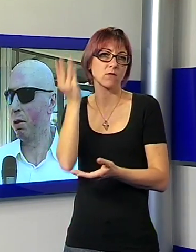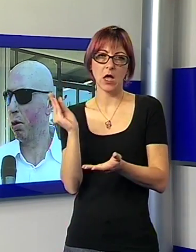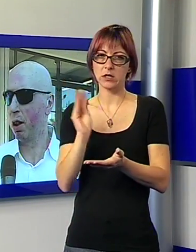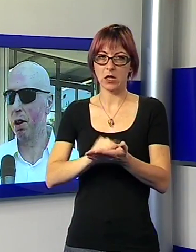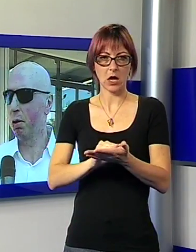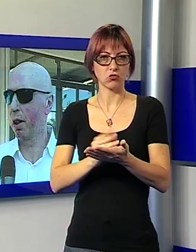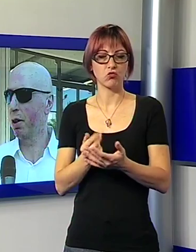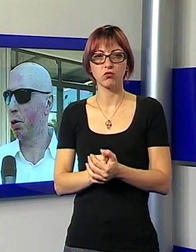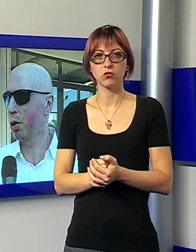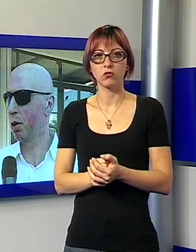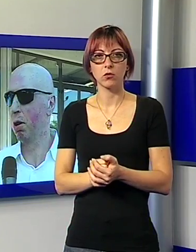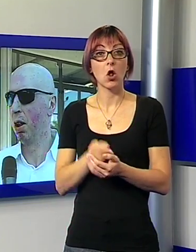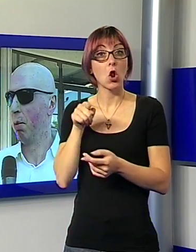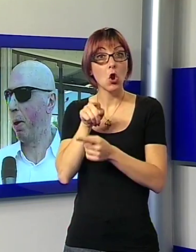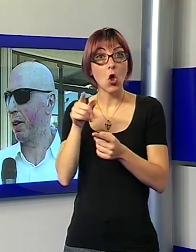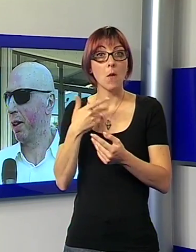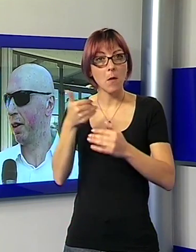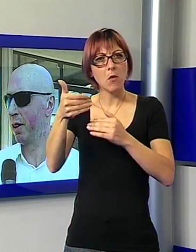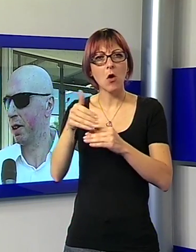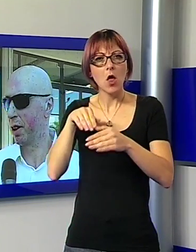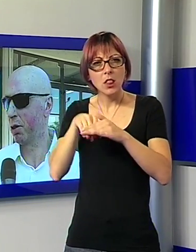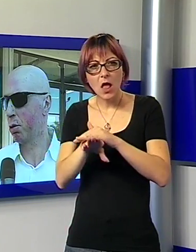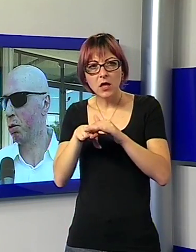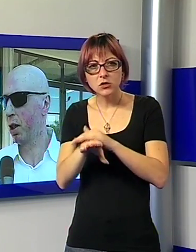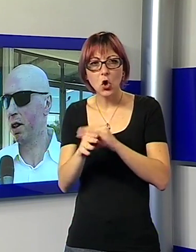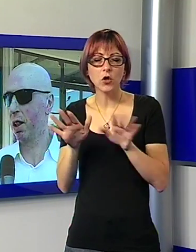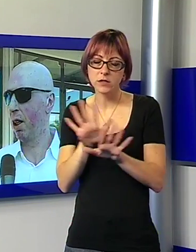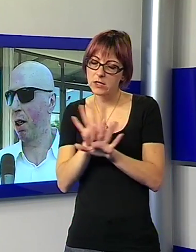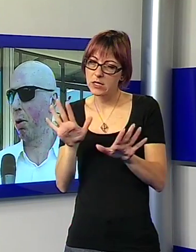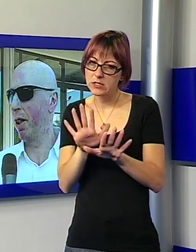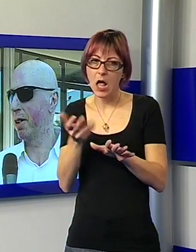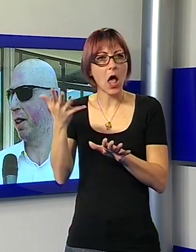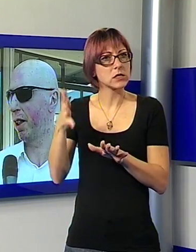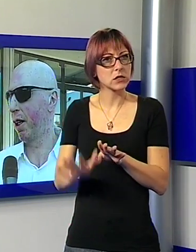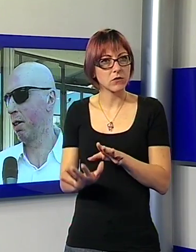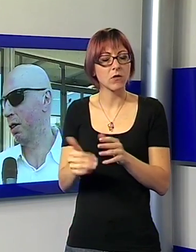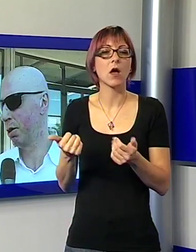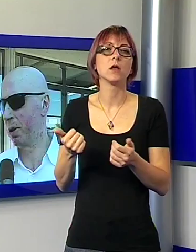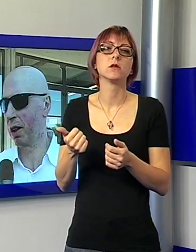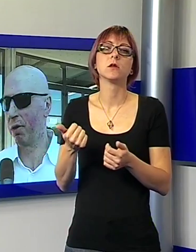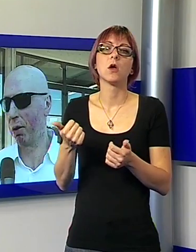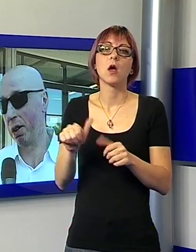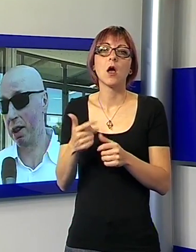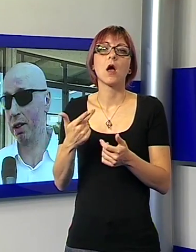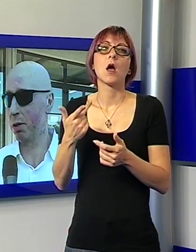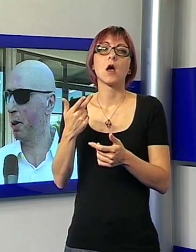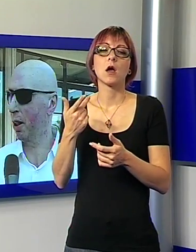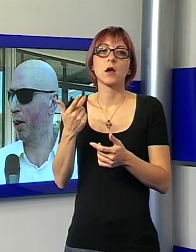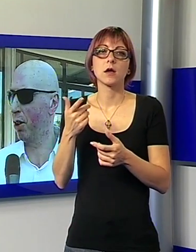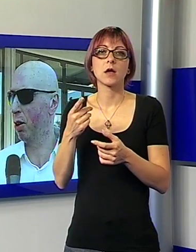hanno addirittura nascosto parte dei disastri che sono successi e quegli assili che si è spezzato a Vereggio,